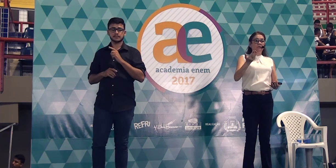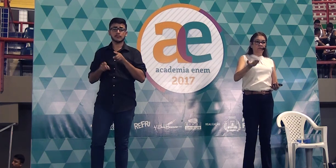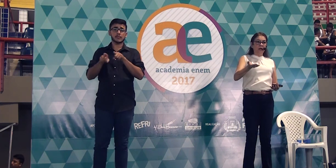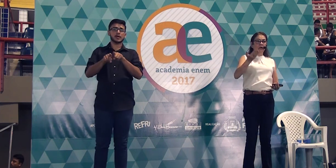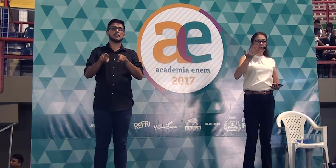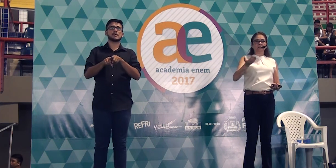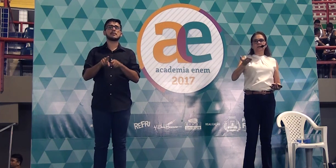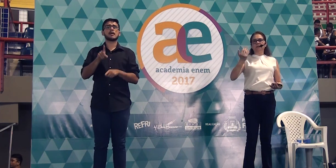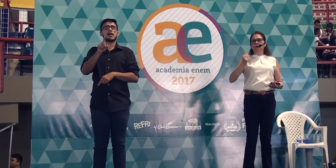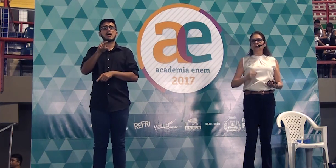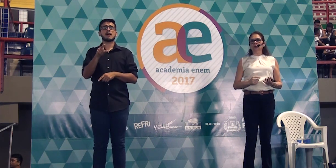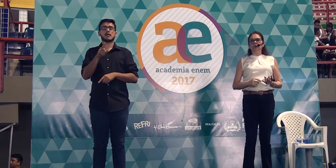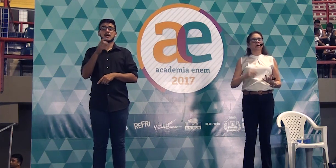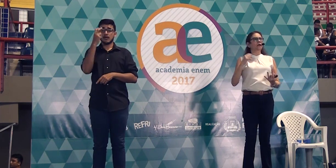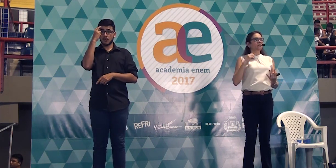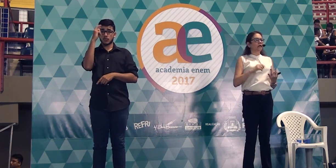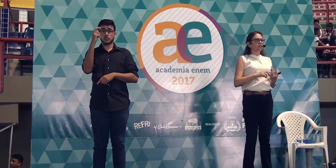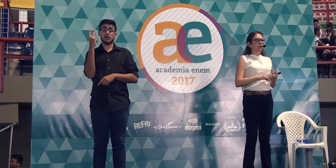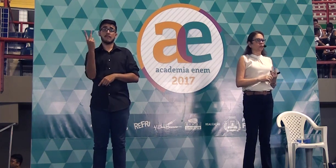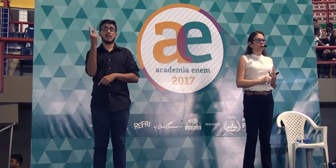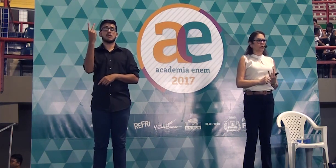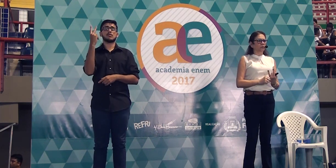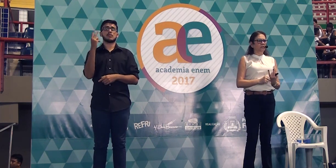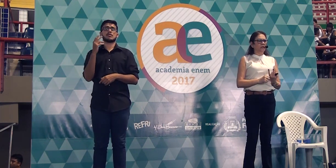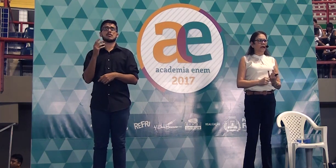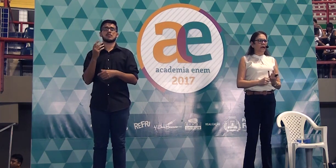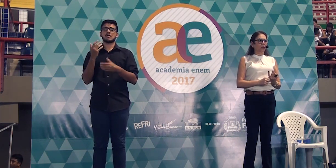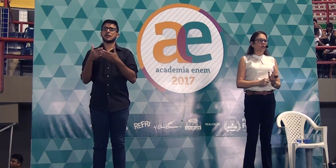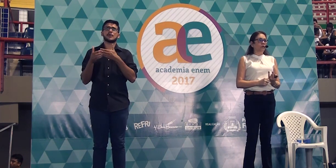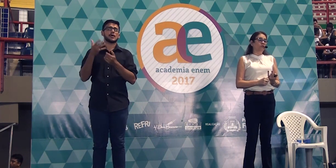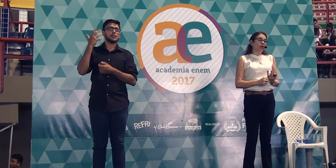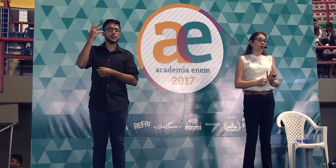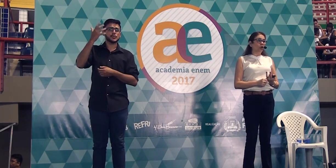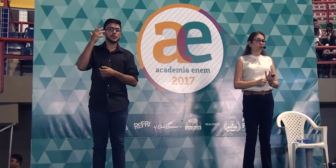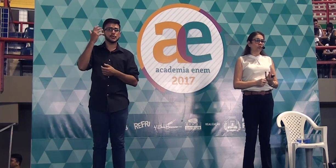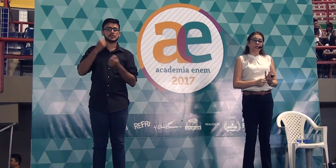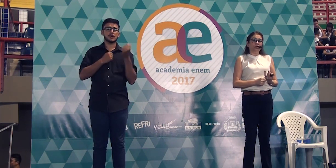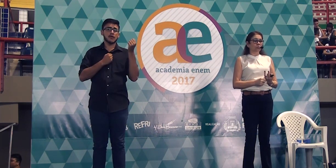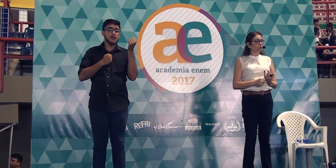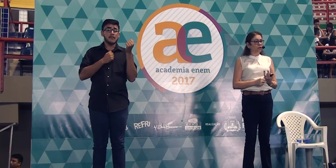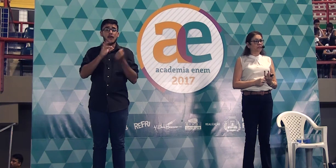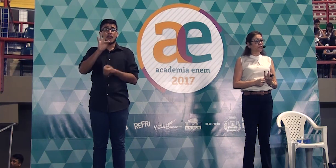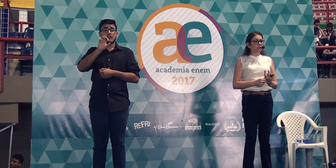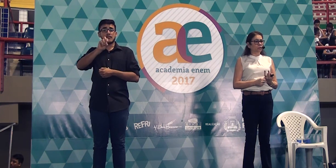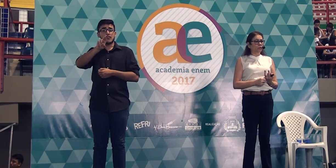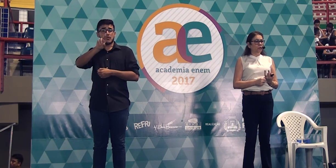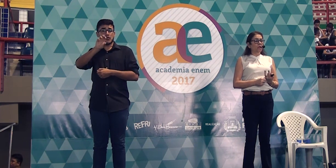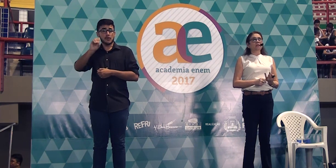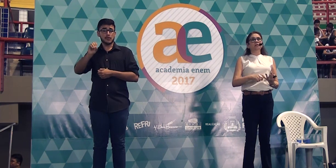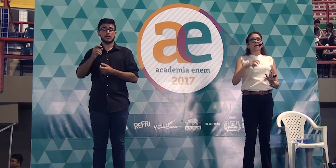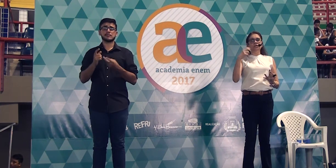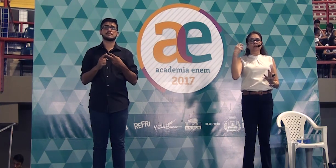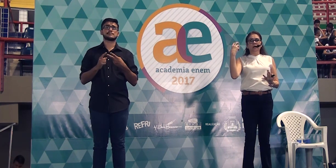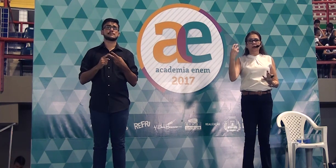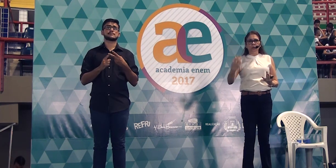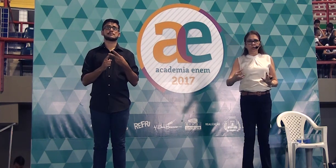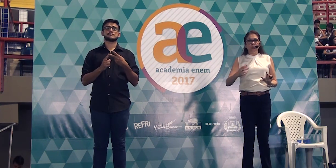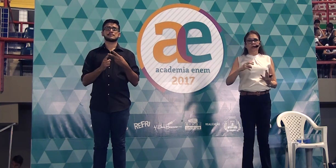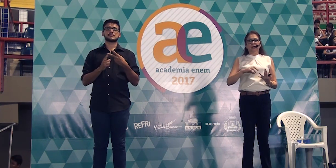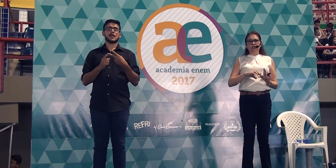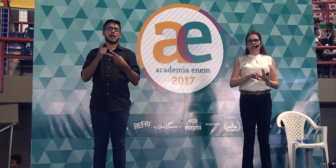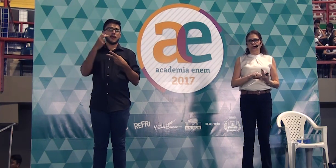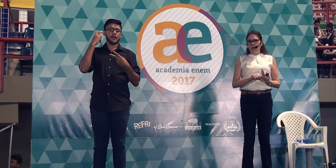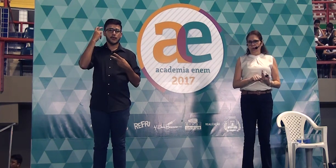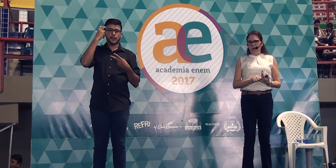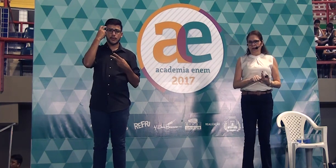você está valorizando a cultura, seja a cultura musical que é o forró, nós somos conhecidos, seja a